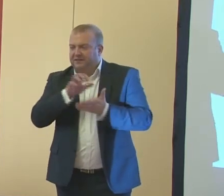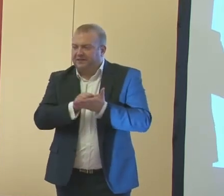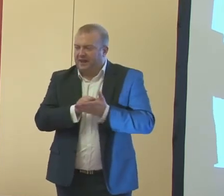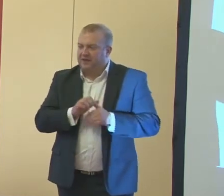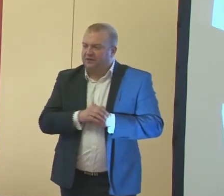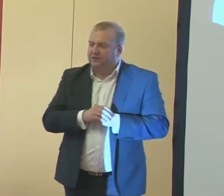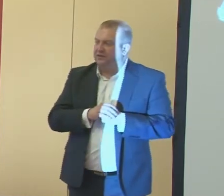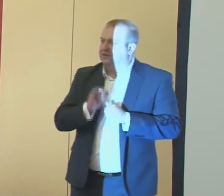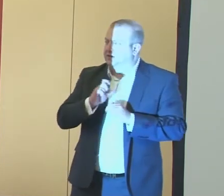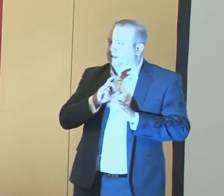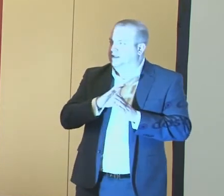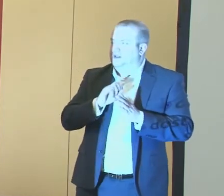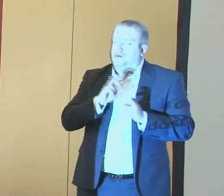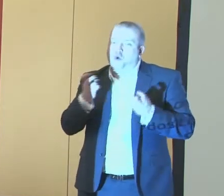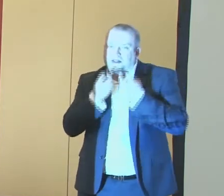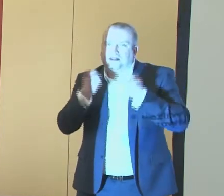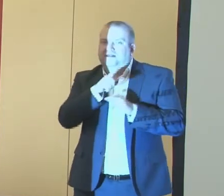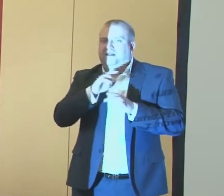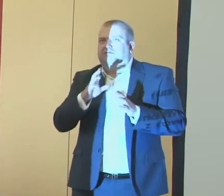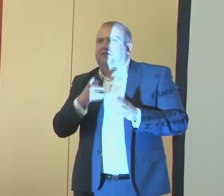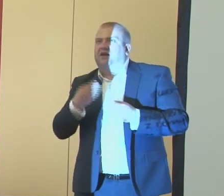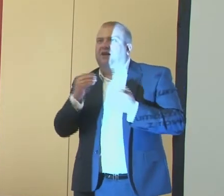warunków i przede wszystkim uatrakcyjnianiu lekcji.